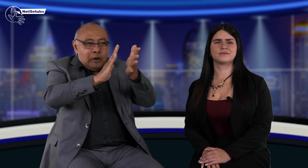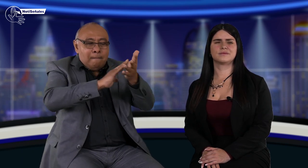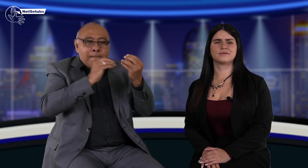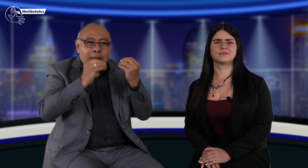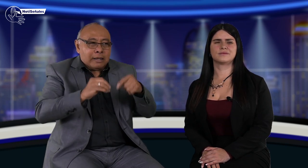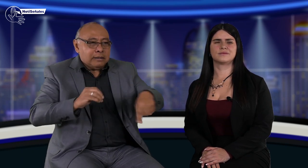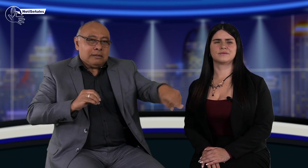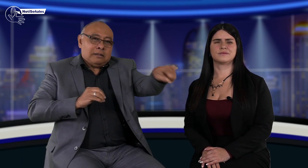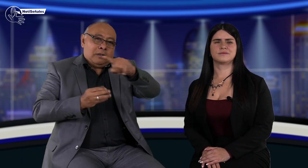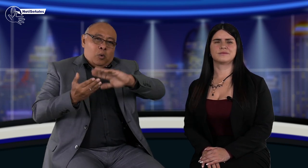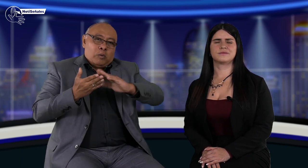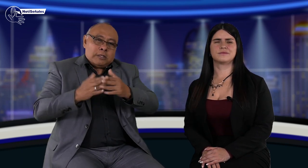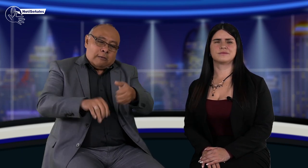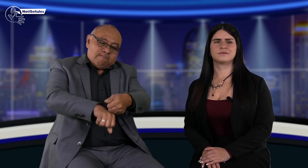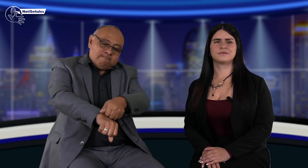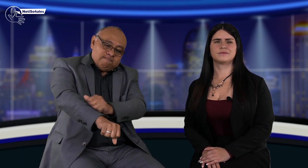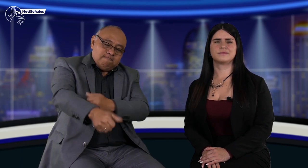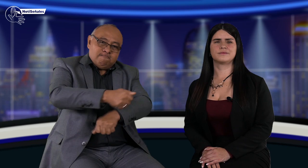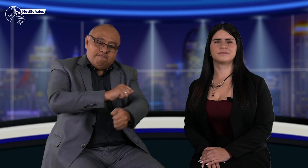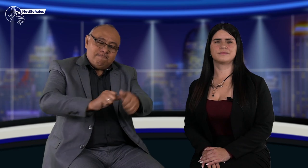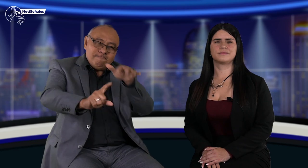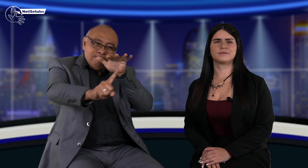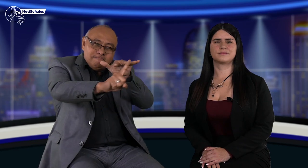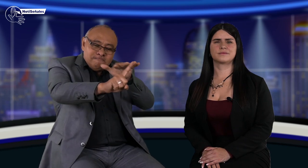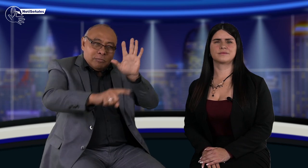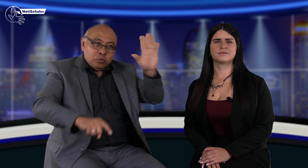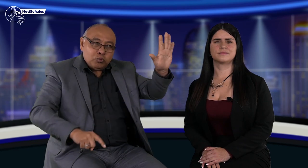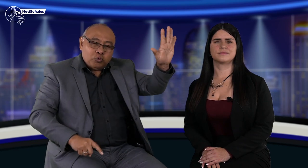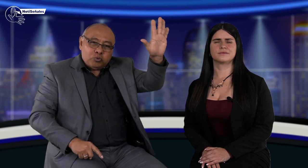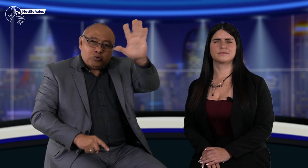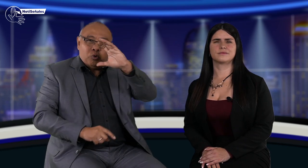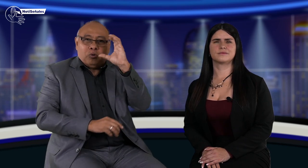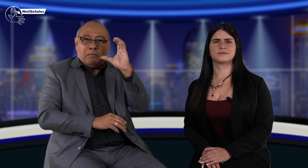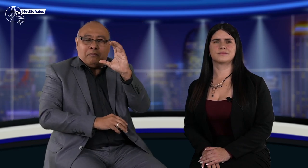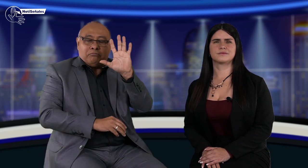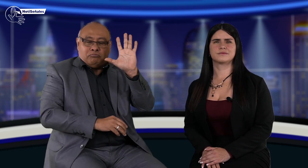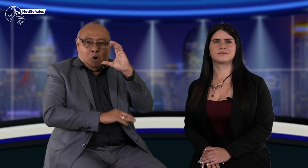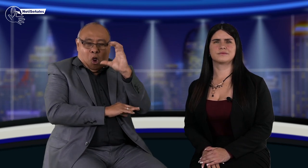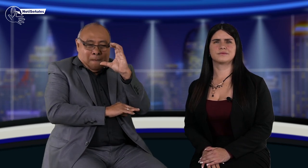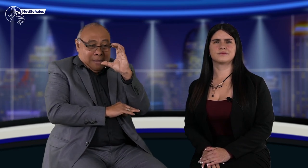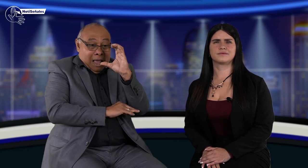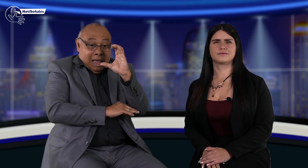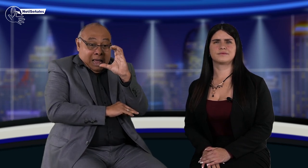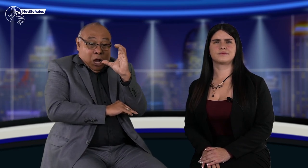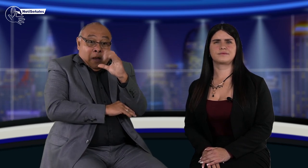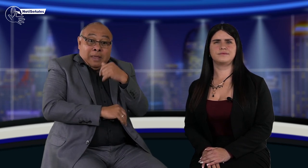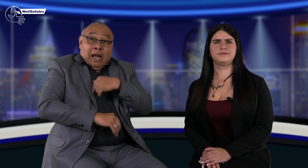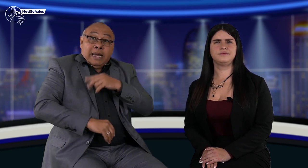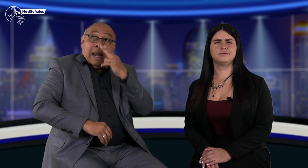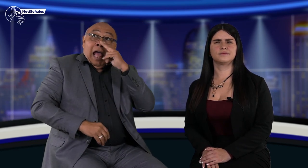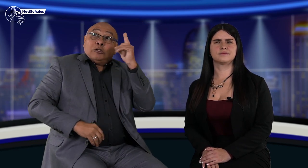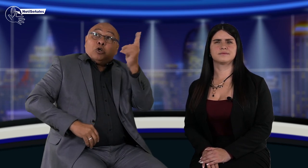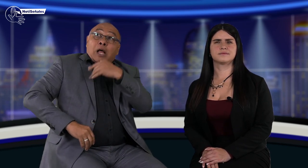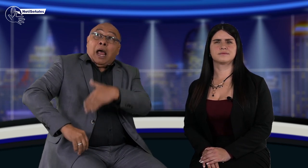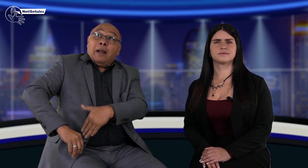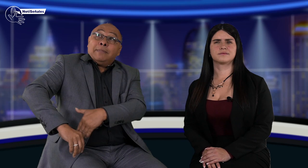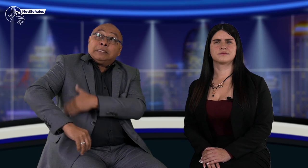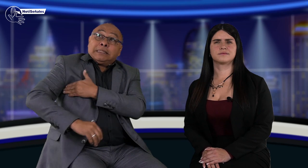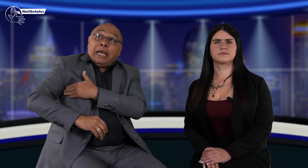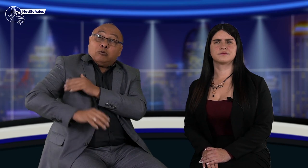conocimientos, informando a la comunidad para que se empodere e incida en sus territorios. Nosotros desde FENASCOL